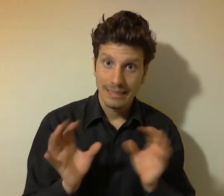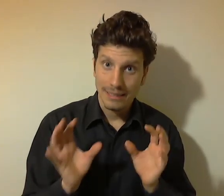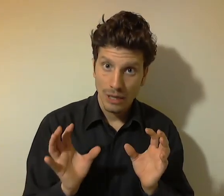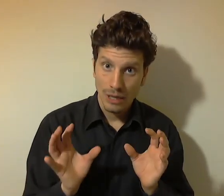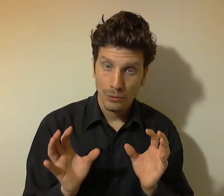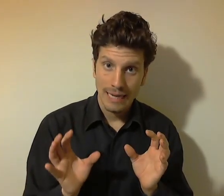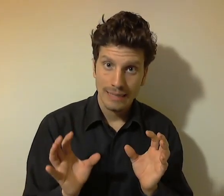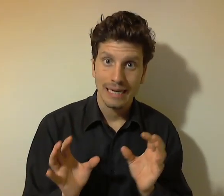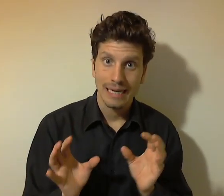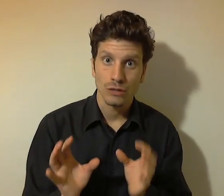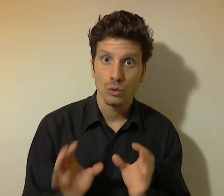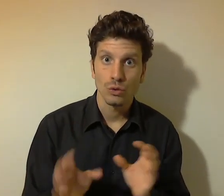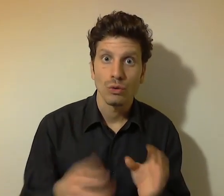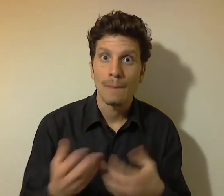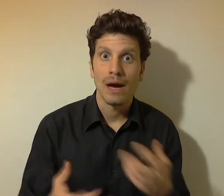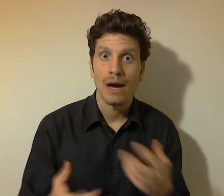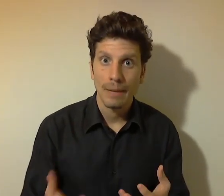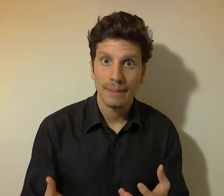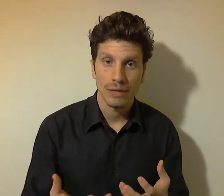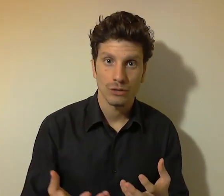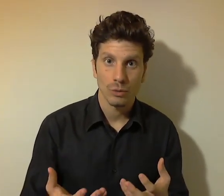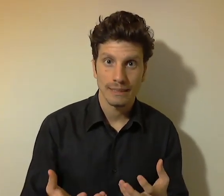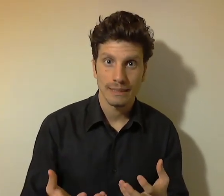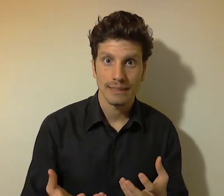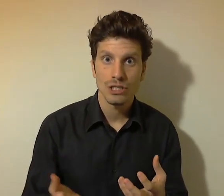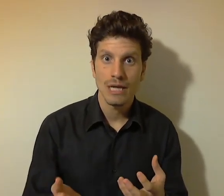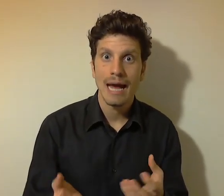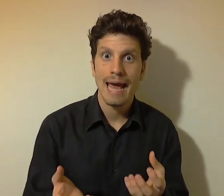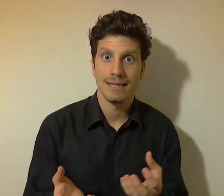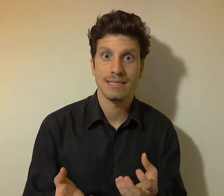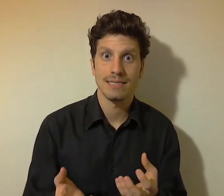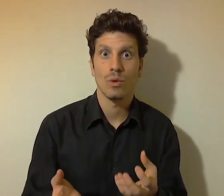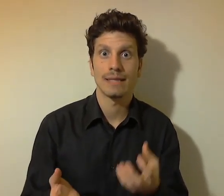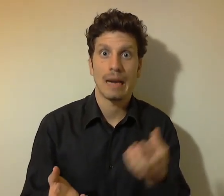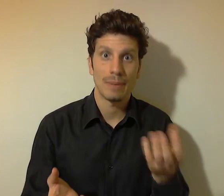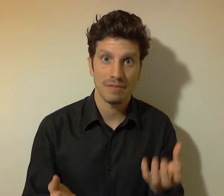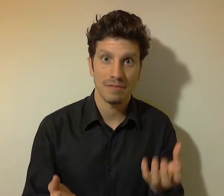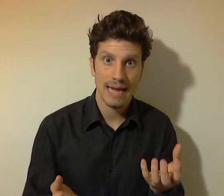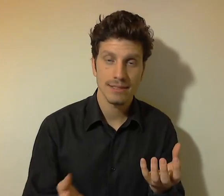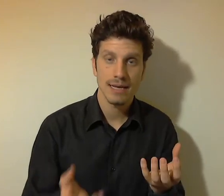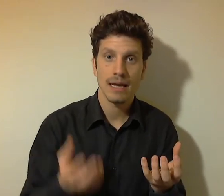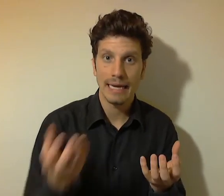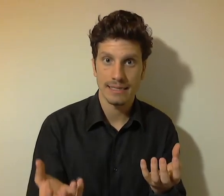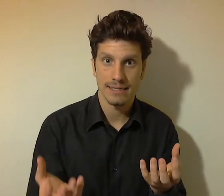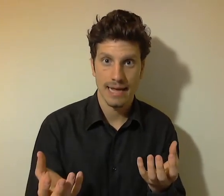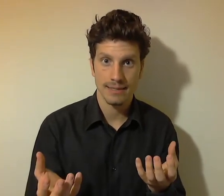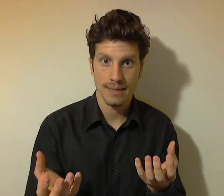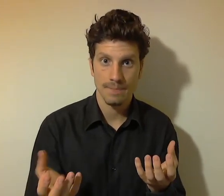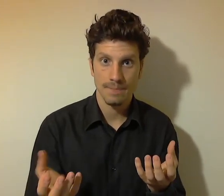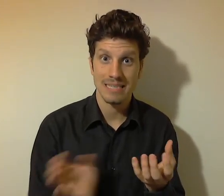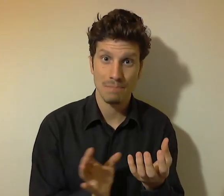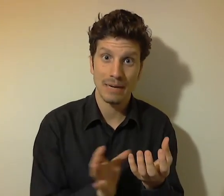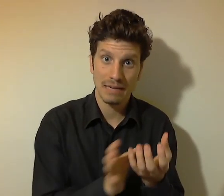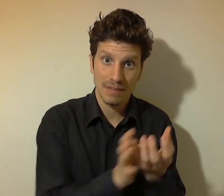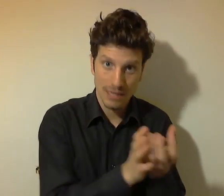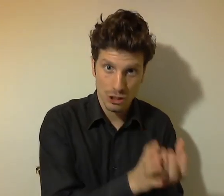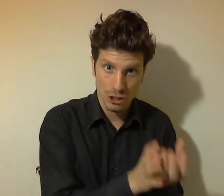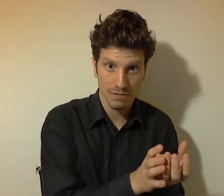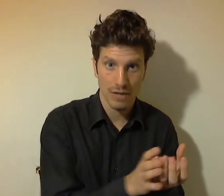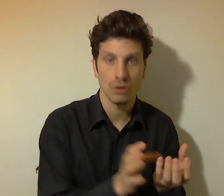distinzione importante nel caso in cui tu non abbia ancora messo in atto questa strategia è distinguere tra preferenze e resistenze. Se preferisci davvero,